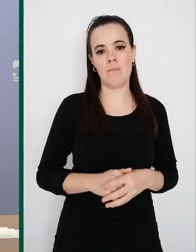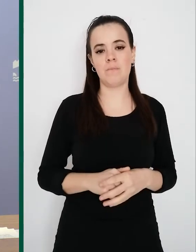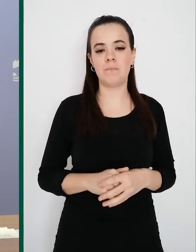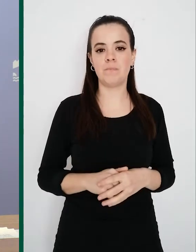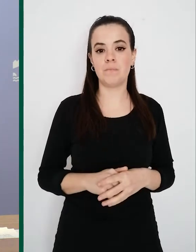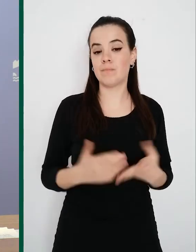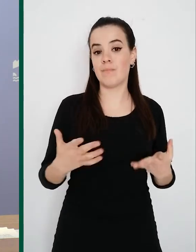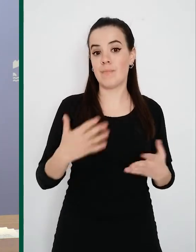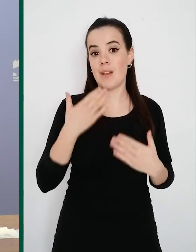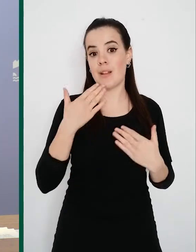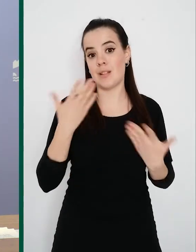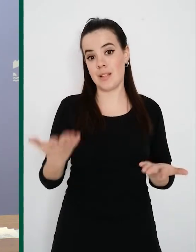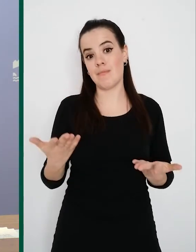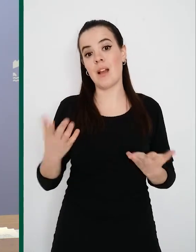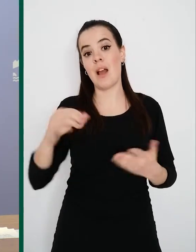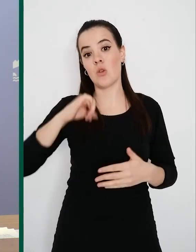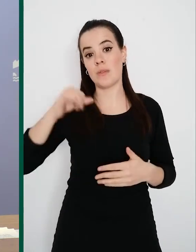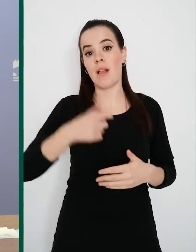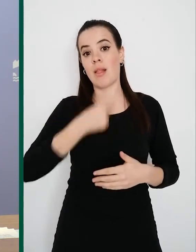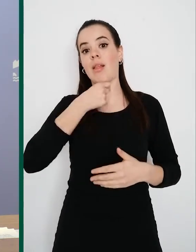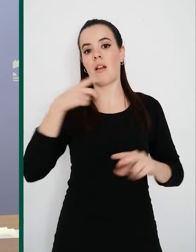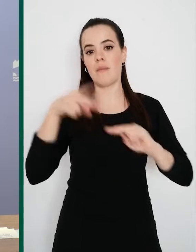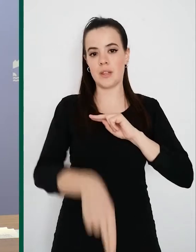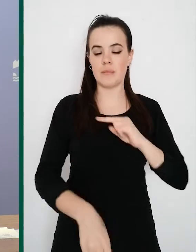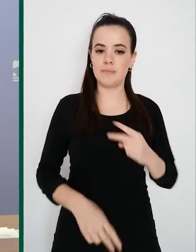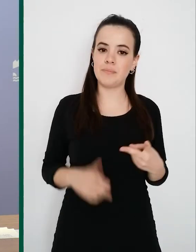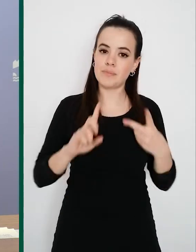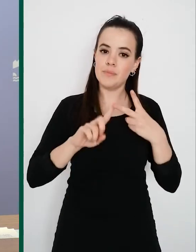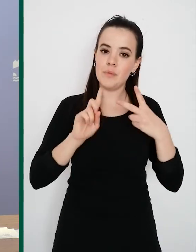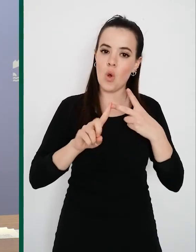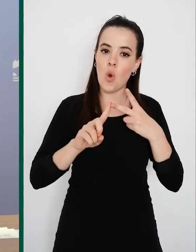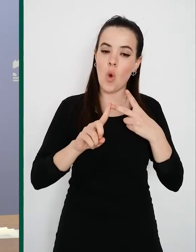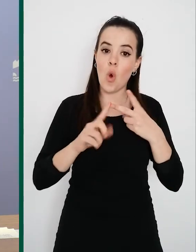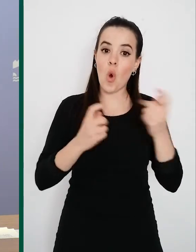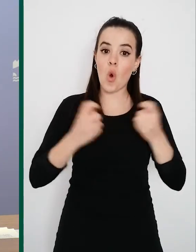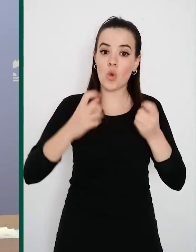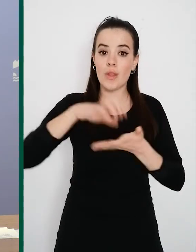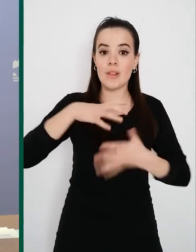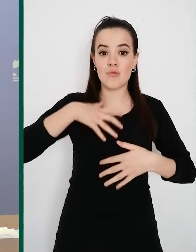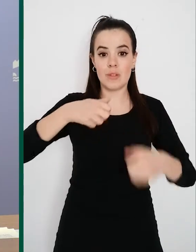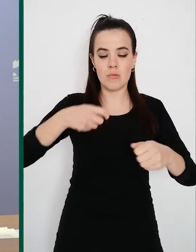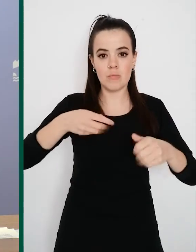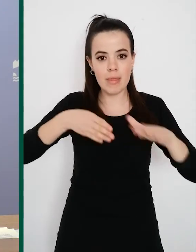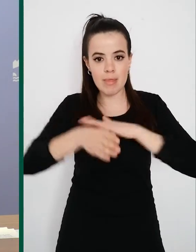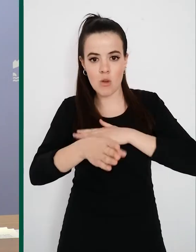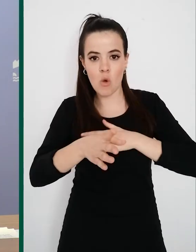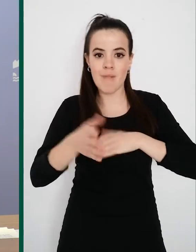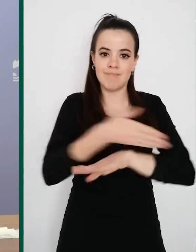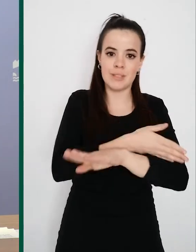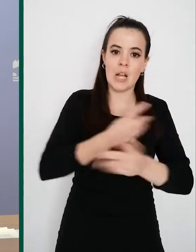hospitales. Segunda, el control del acceso a los centros de salud. Nos anticipamos a la propagación